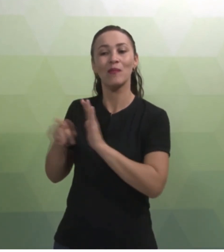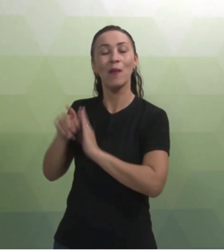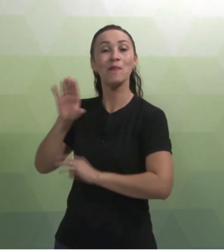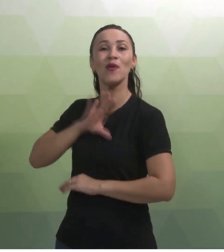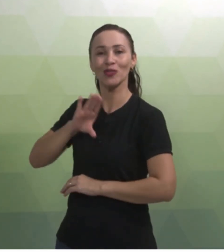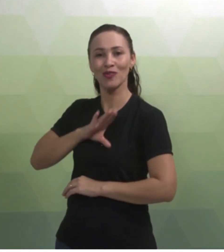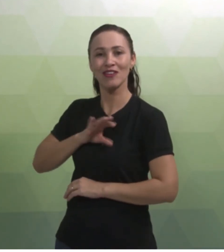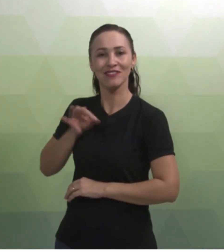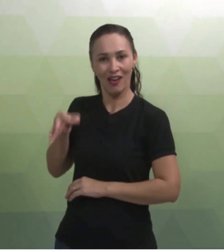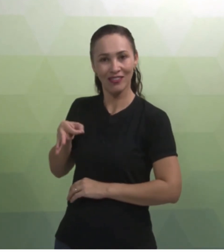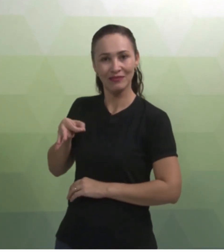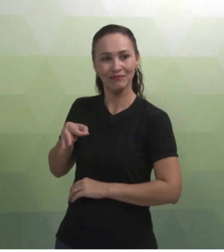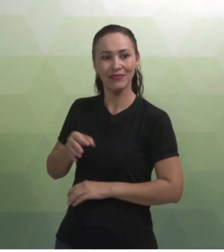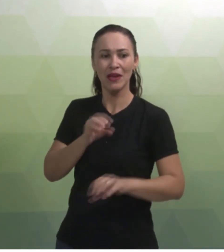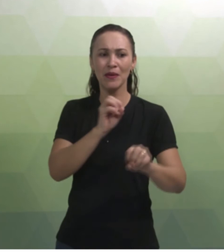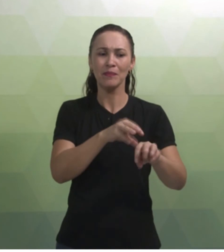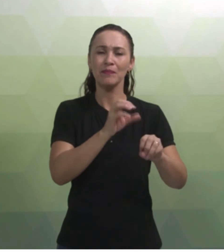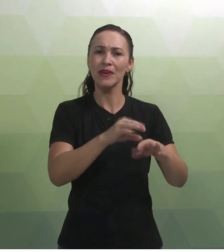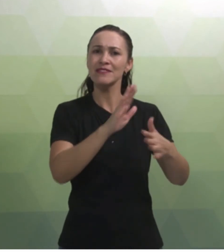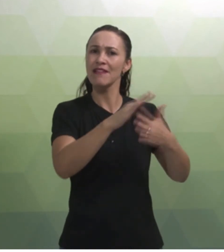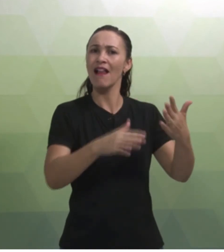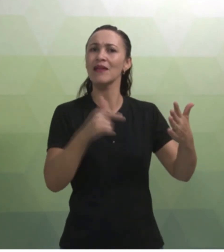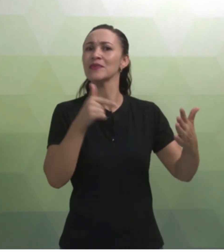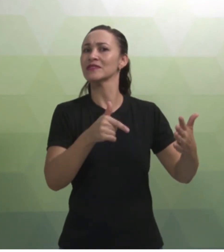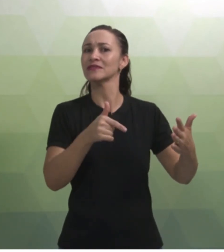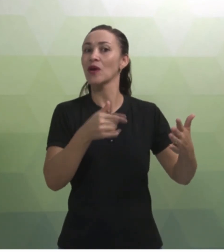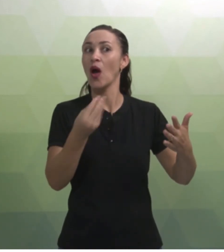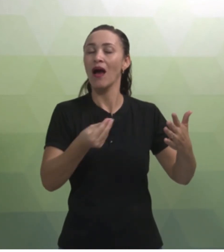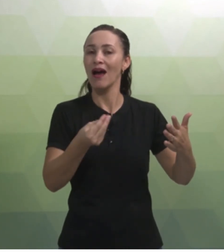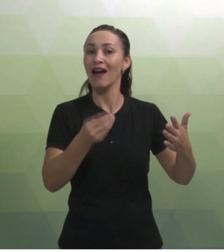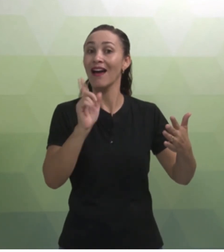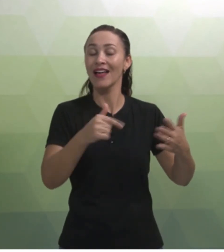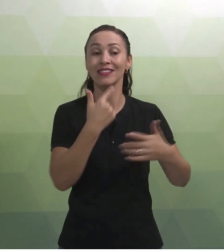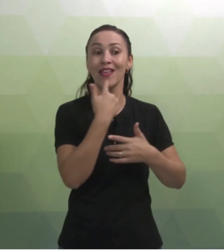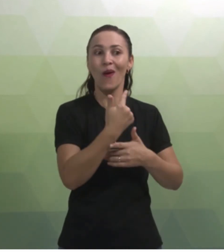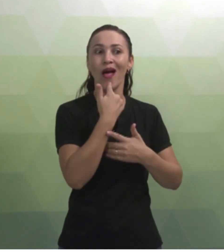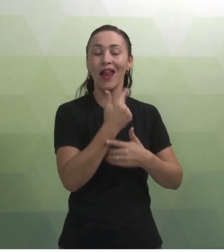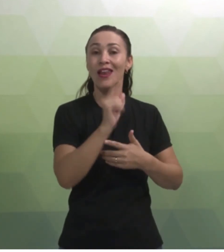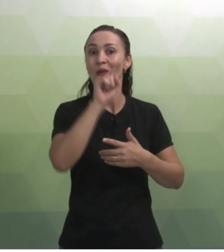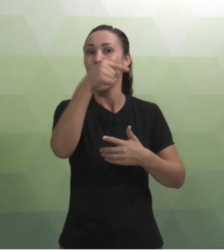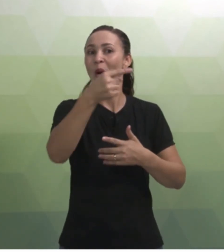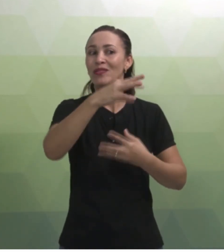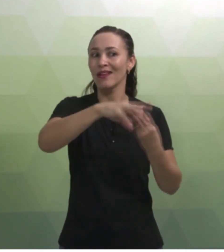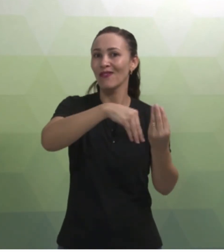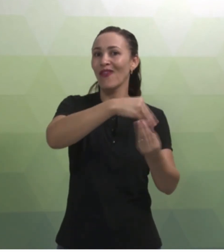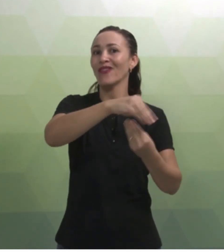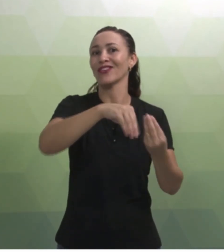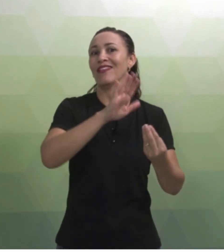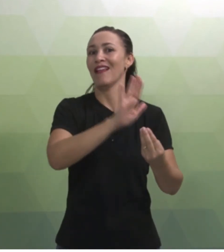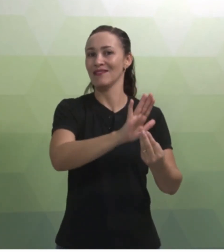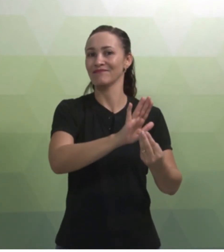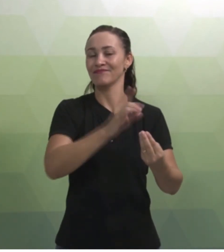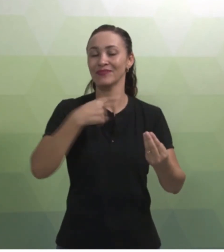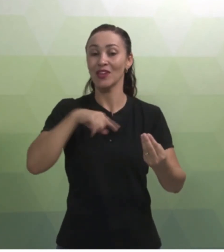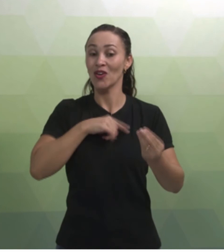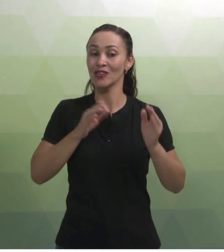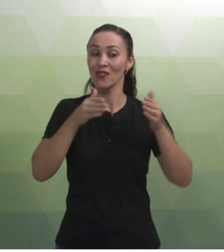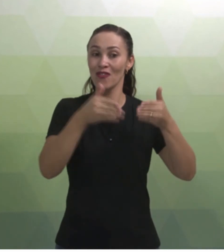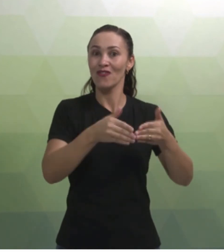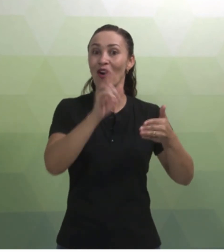utilizo o português, correto? E para o ensino da Libras? Tem uma língua, uma outra língua envolvida. Nós estamos trabalhando aqui com